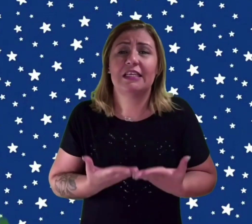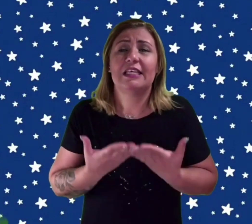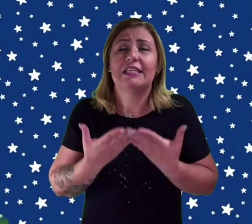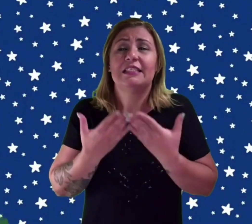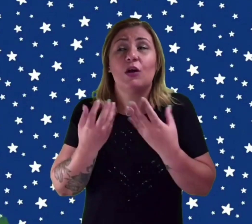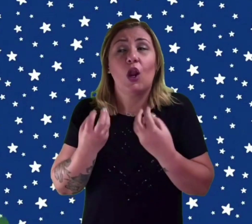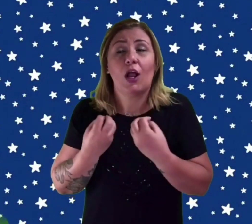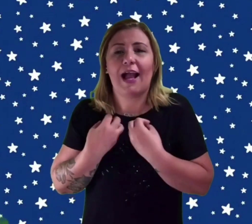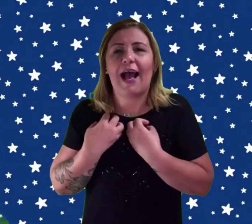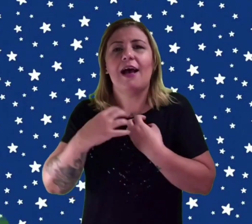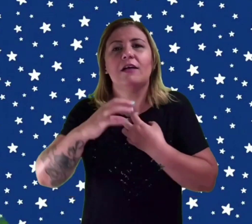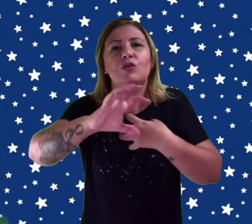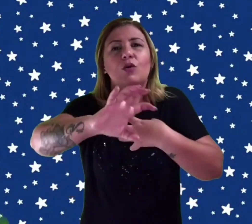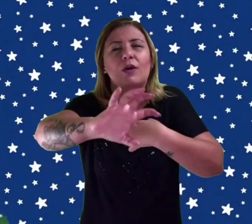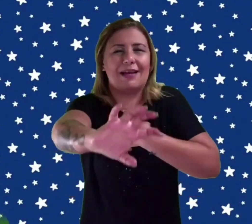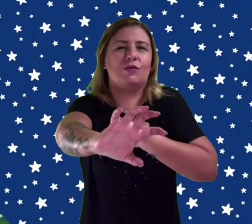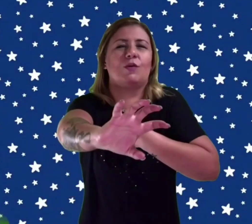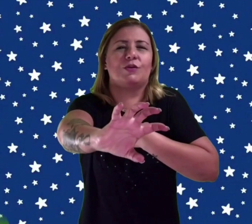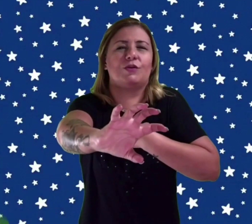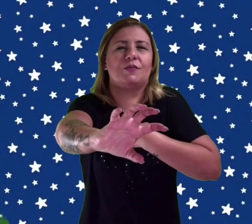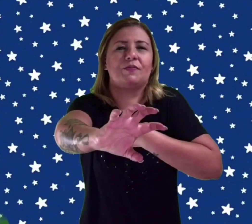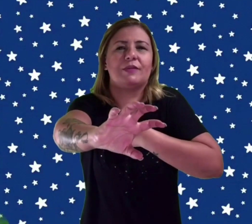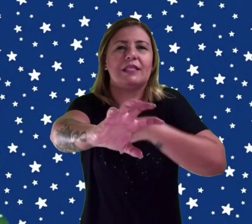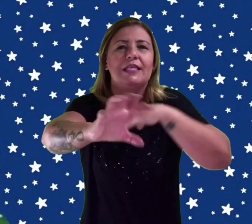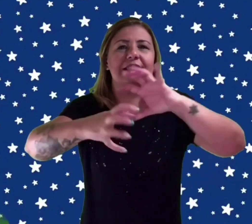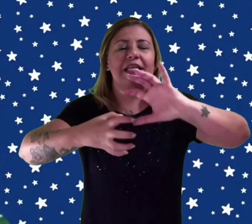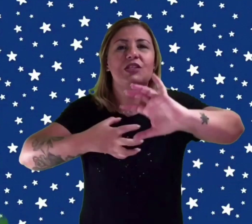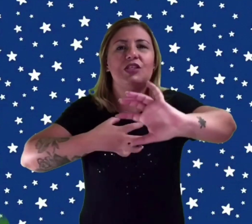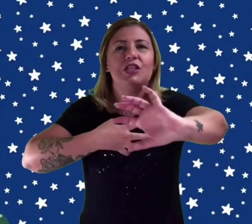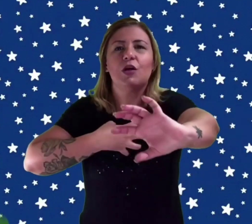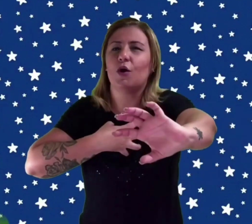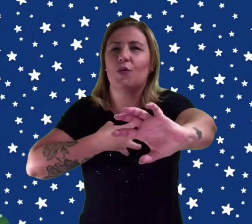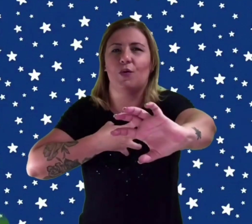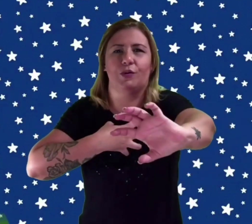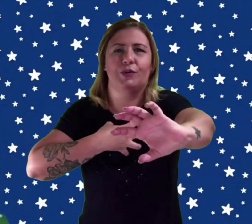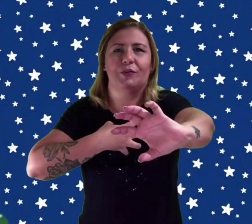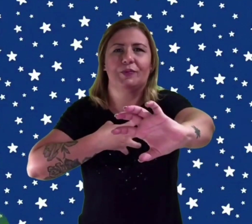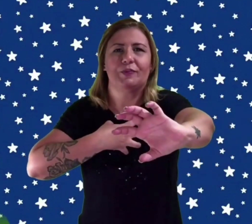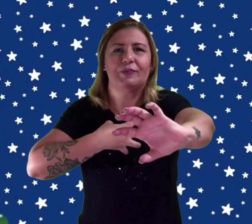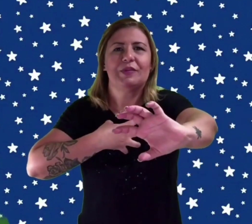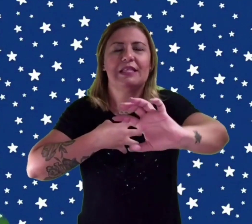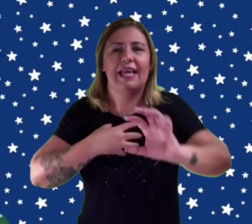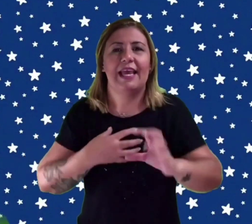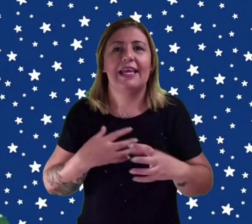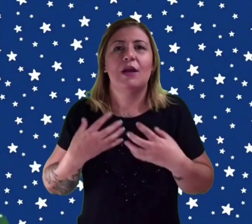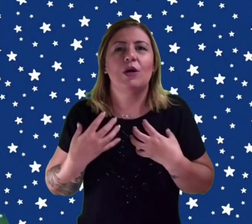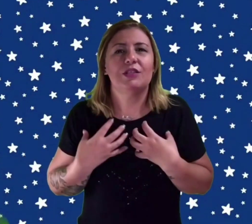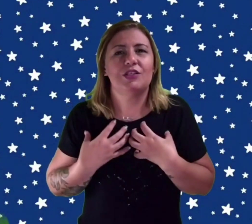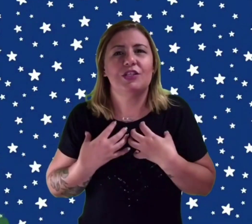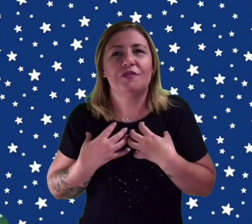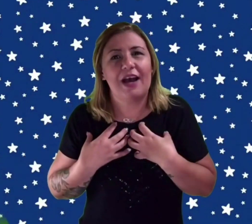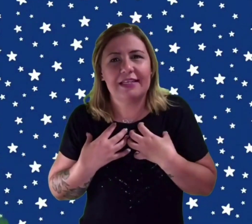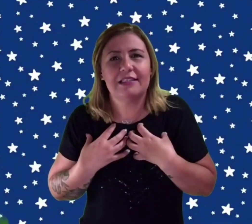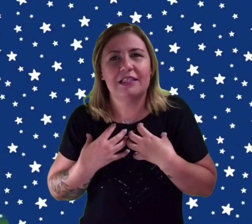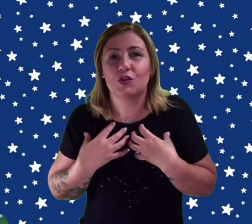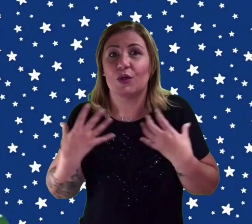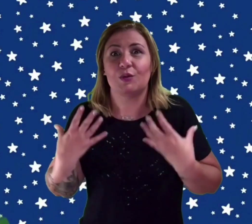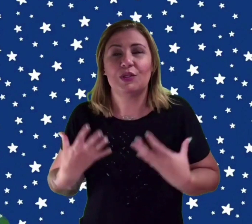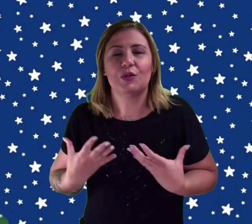se colocar no lugar do outro. Sentir como o outro. Quando a gente faz isso, quando isso